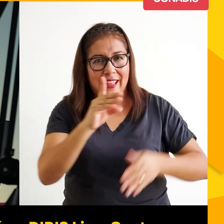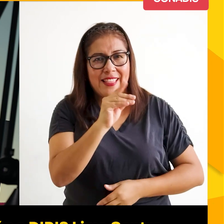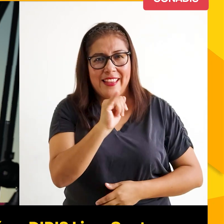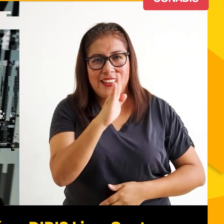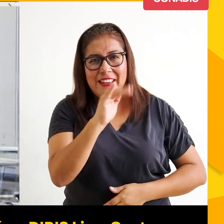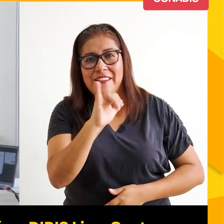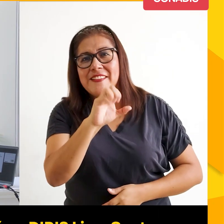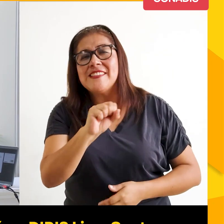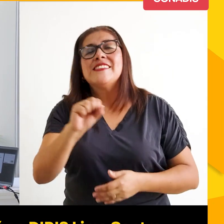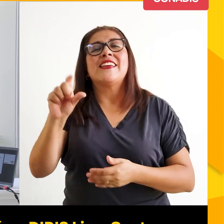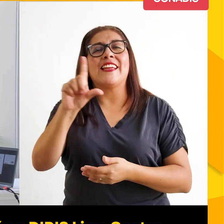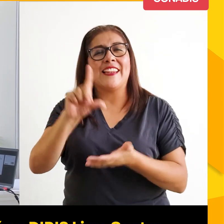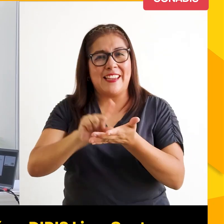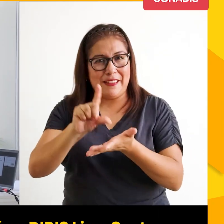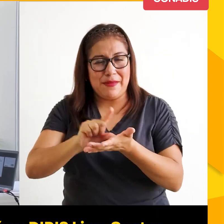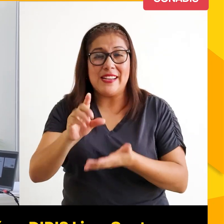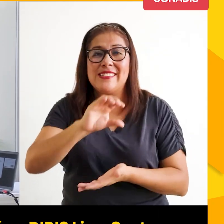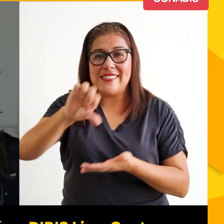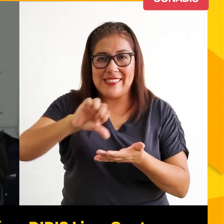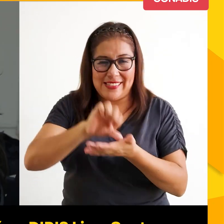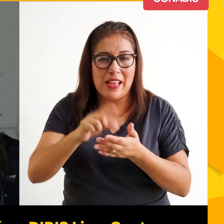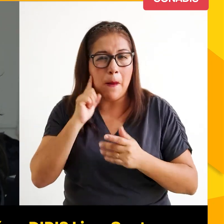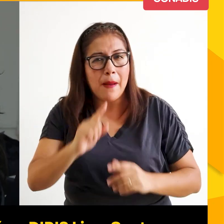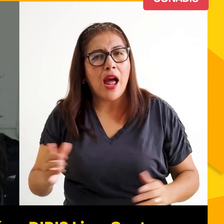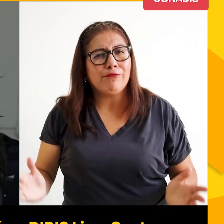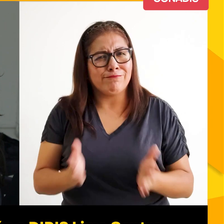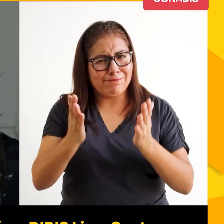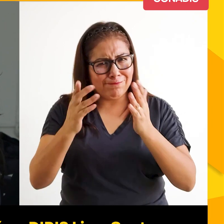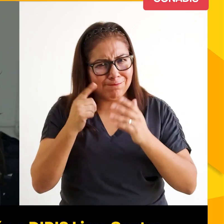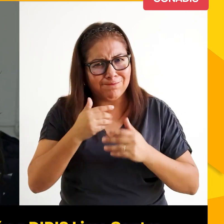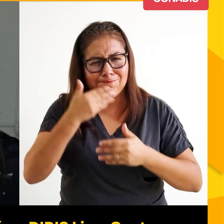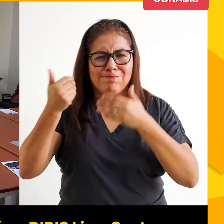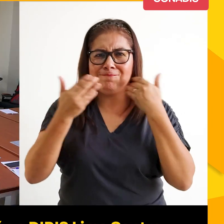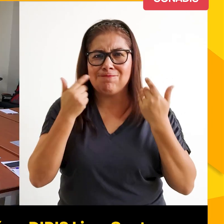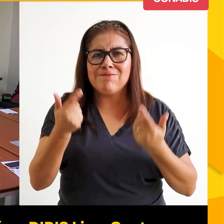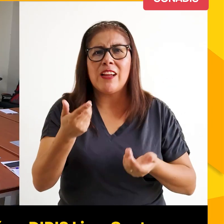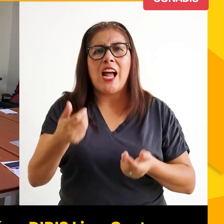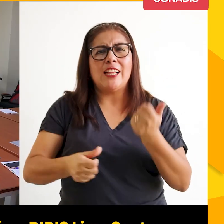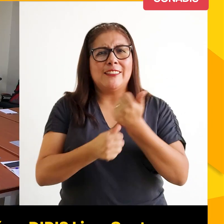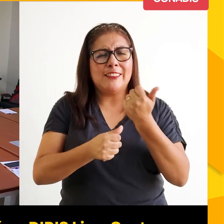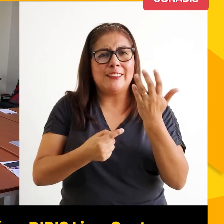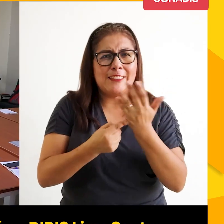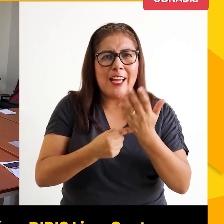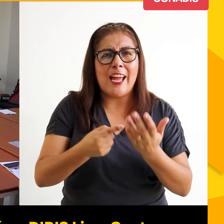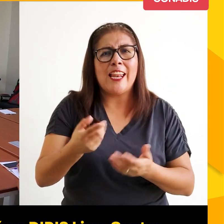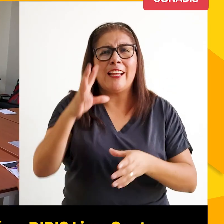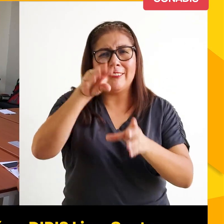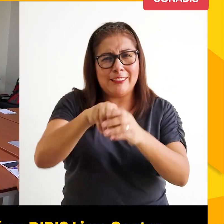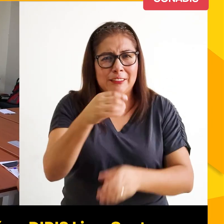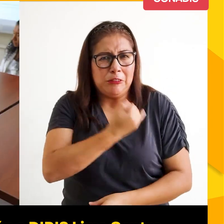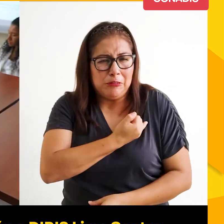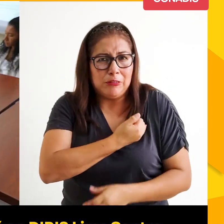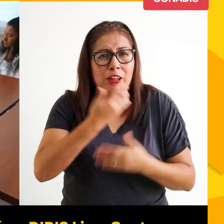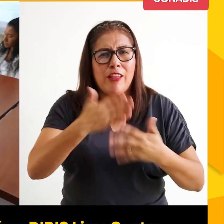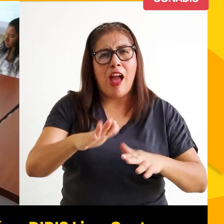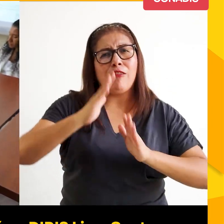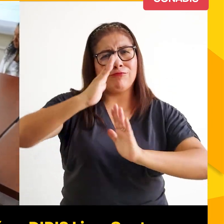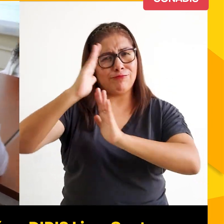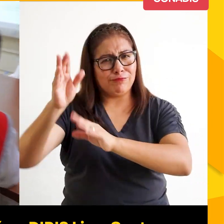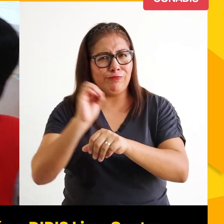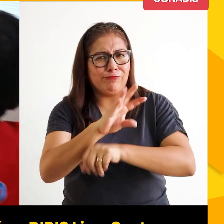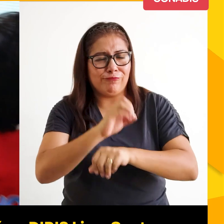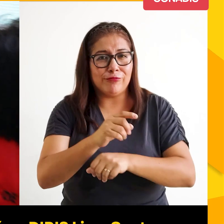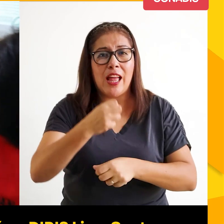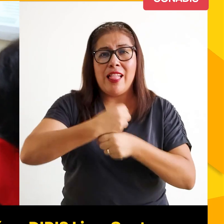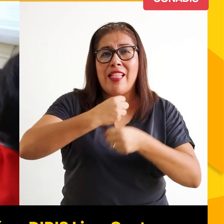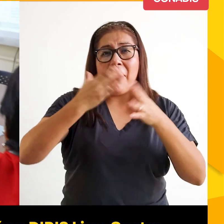Lima Centro Continuando con los esfuerzos de brindar asistencias técnicas interinstitucionales, llevamos a cabo una capacitación al personal